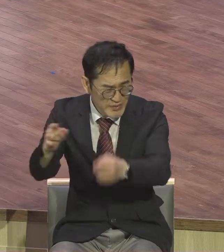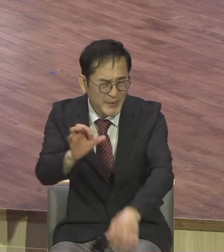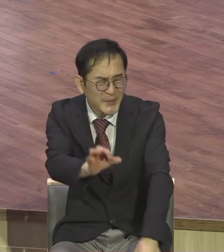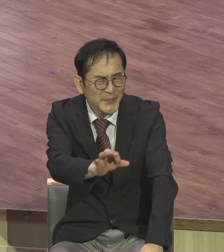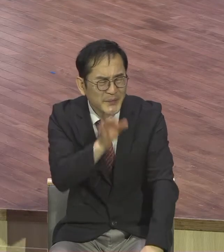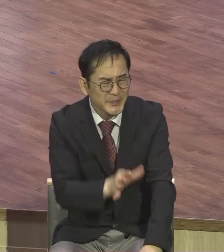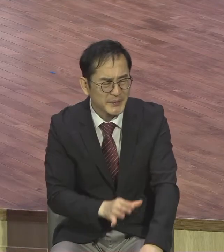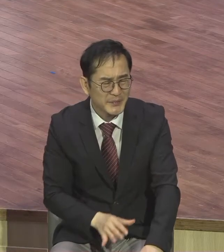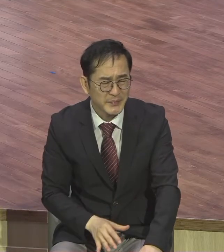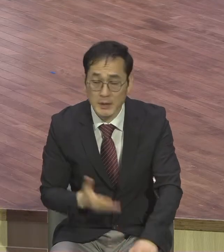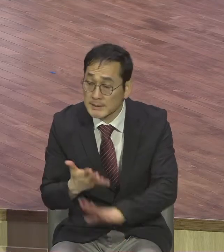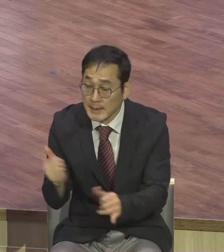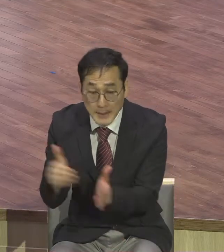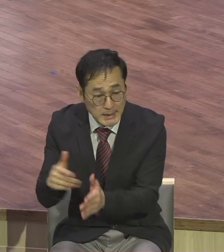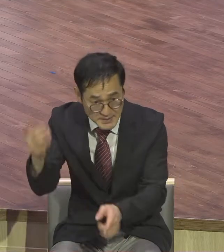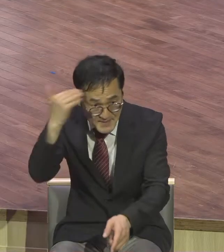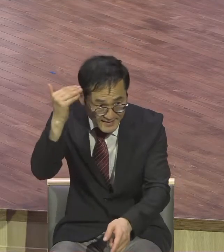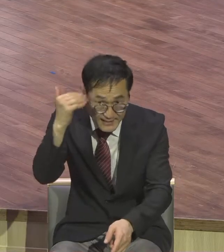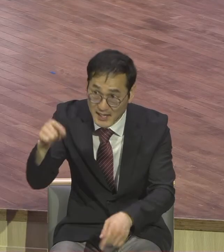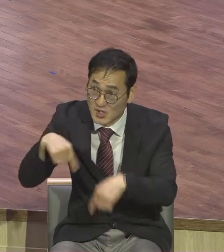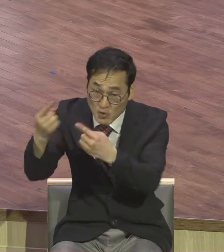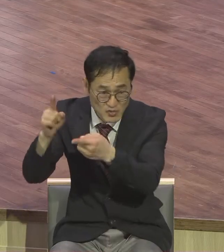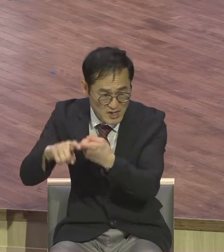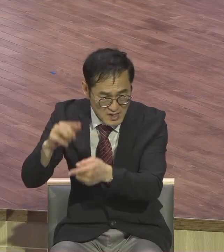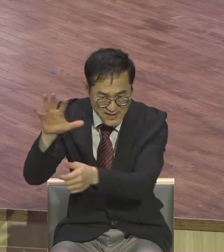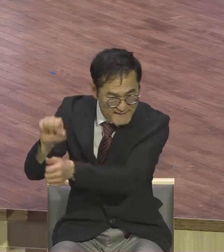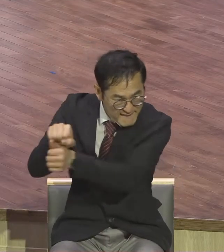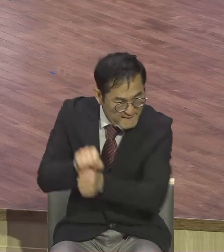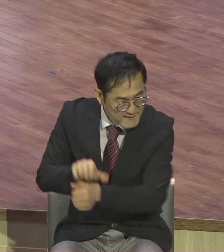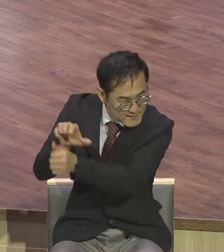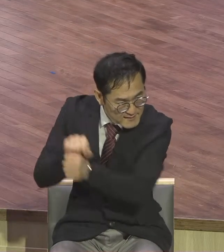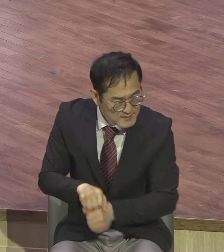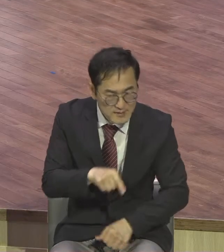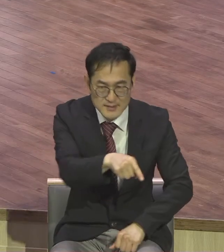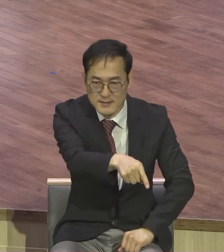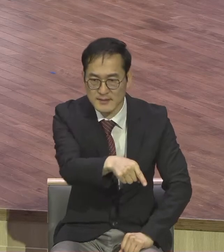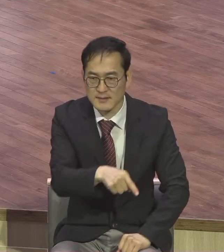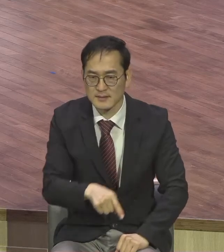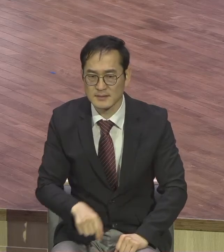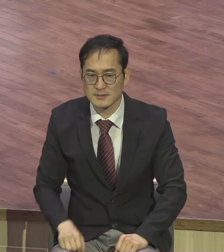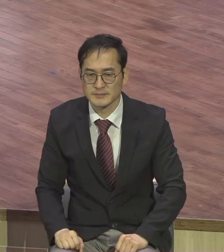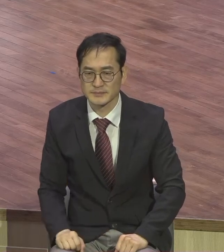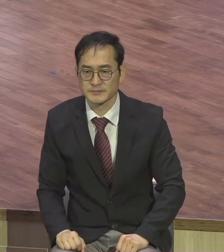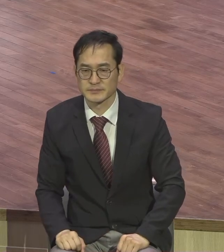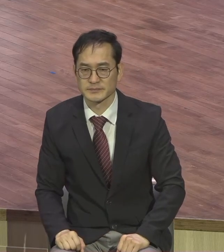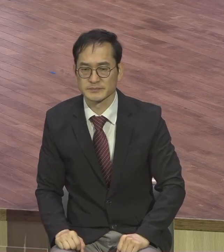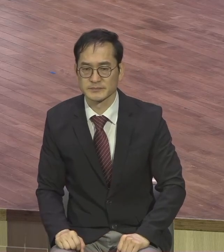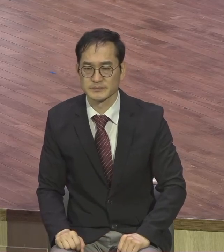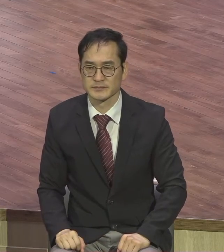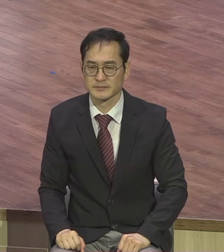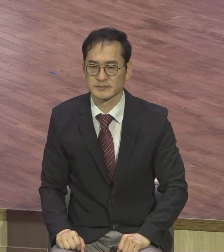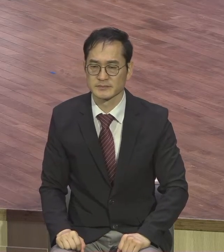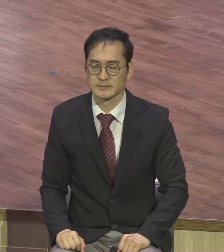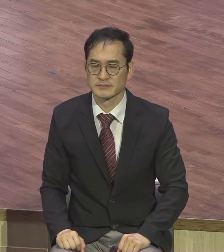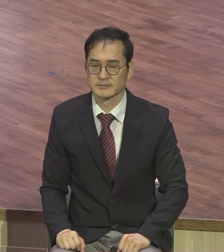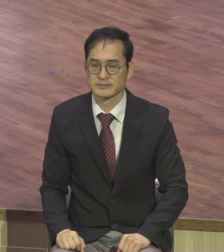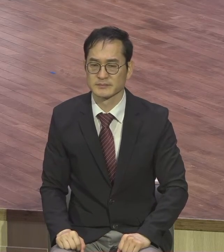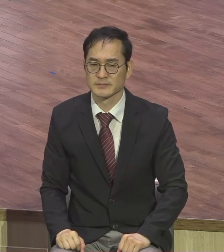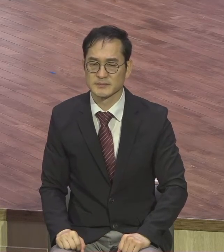나를 나를 통해야 돼 내 아내고는 안 돼 내가 결정해야 돼 화